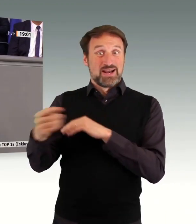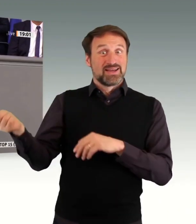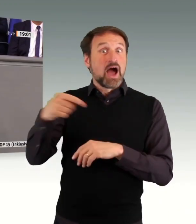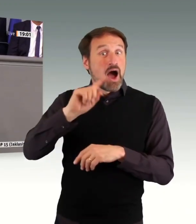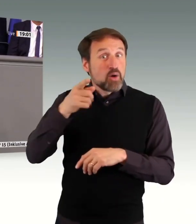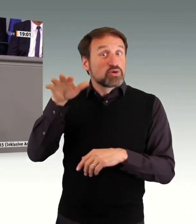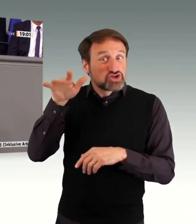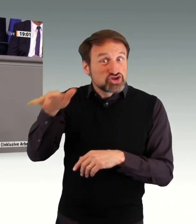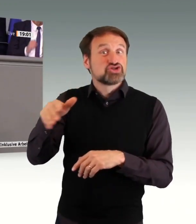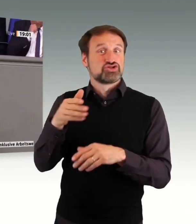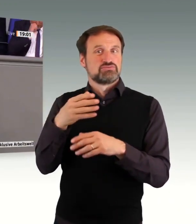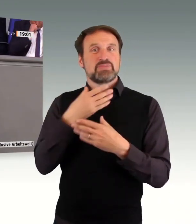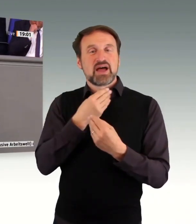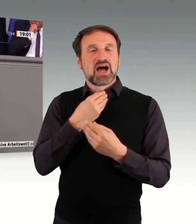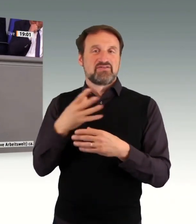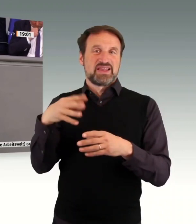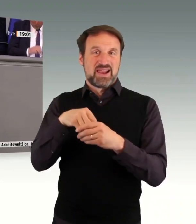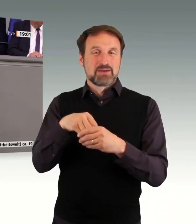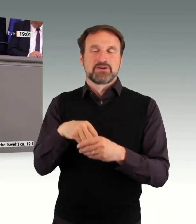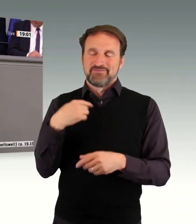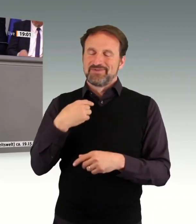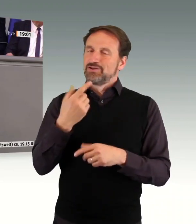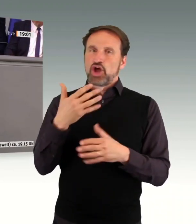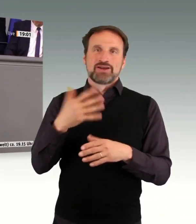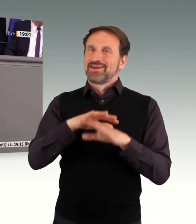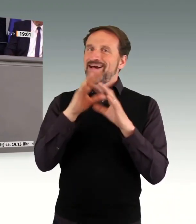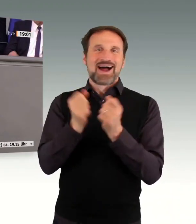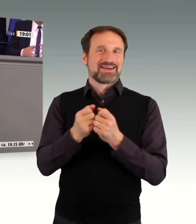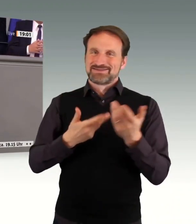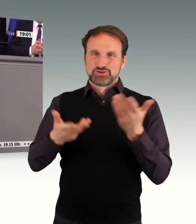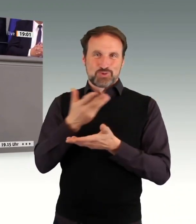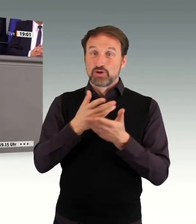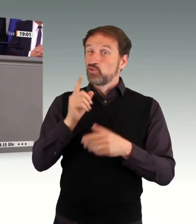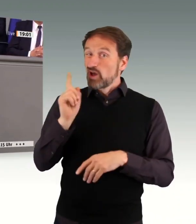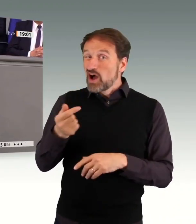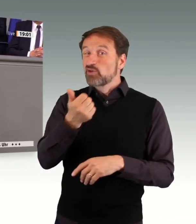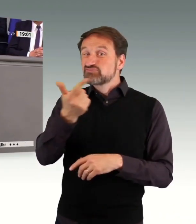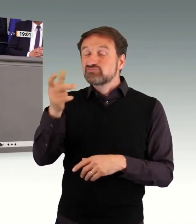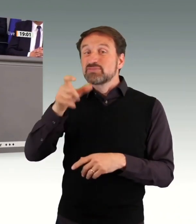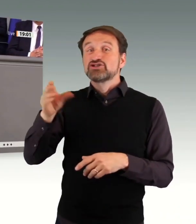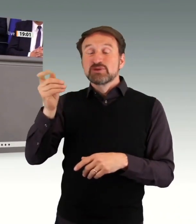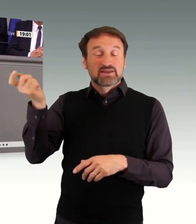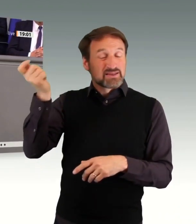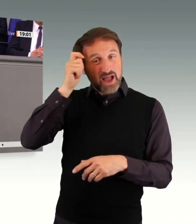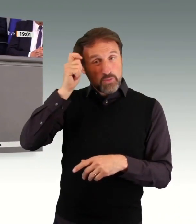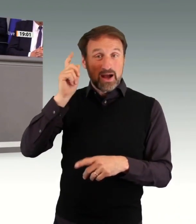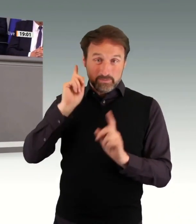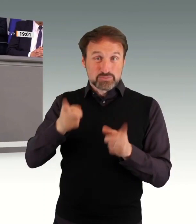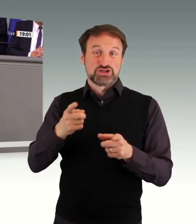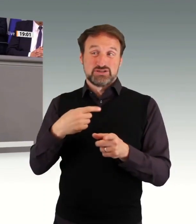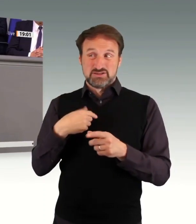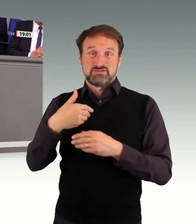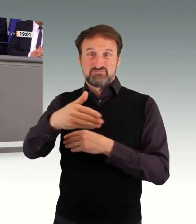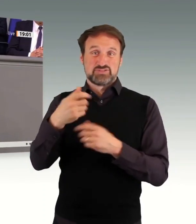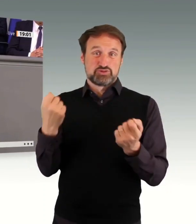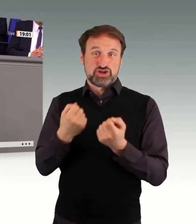gelöst. Wir werden uns auch mit vielen traumatisierten Menschen beschaffen müssen. Aber all diese Krisen ändern nichts daran, dass wir uns